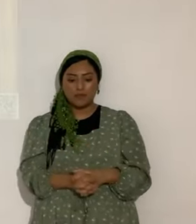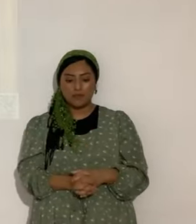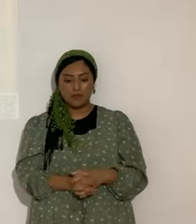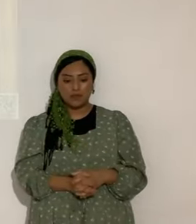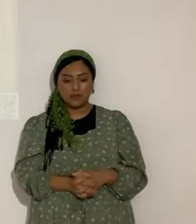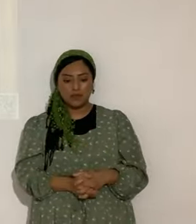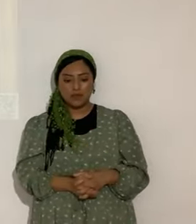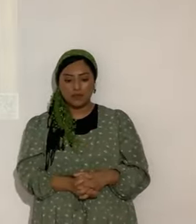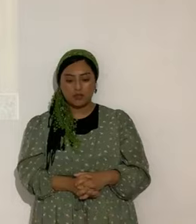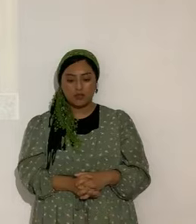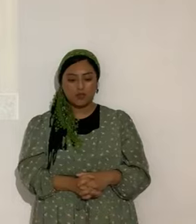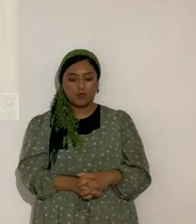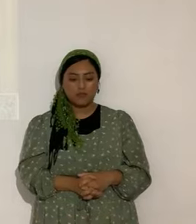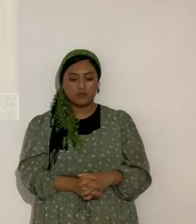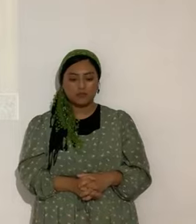La mente tiene dos niveles.